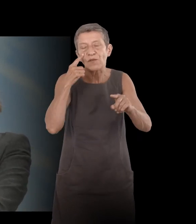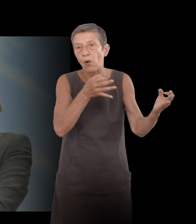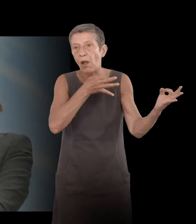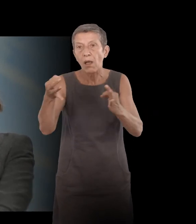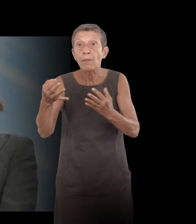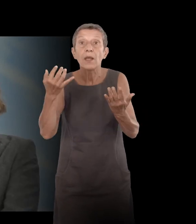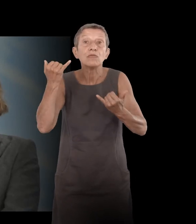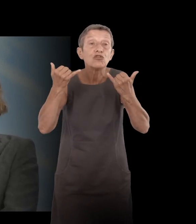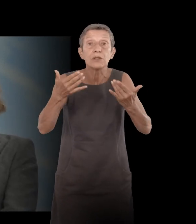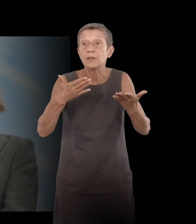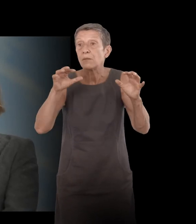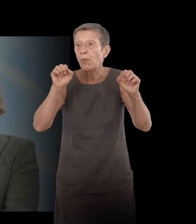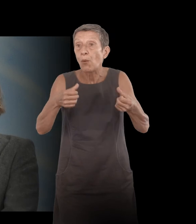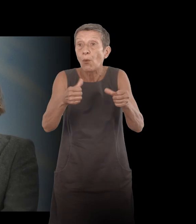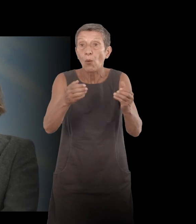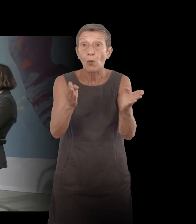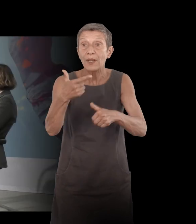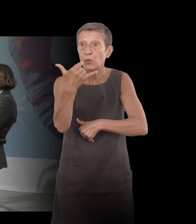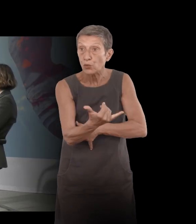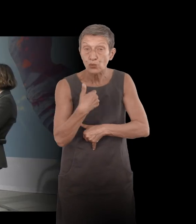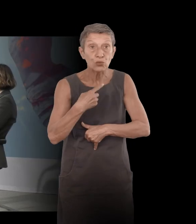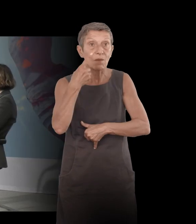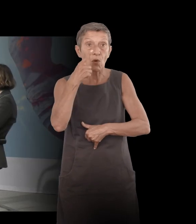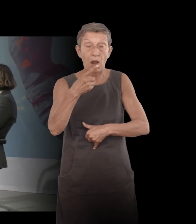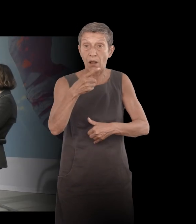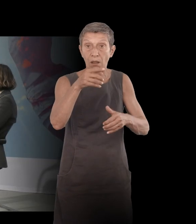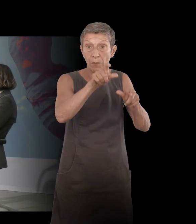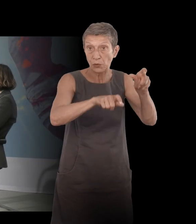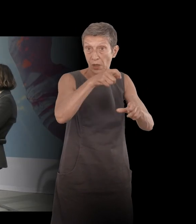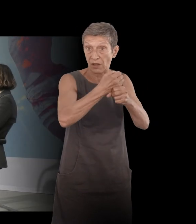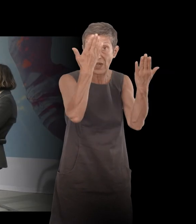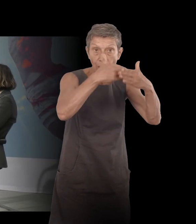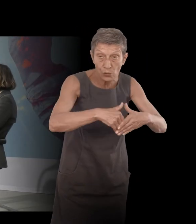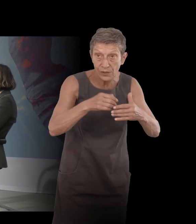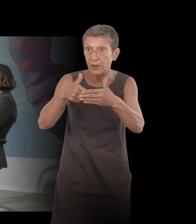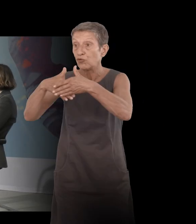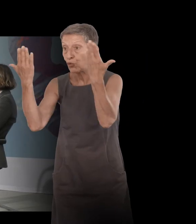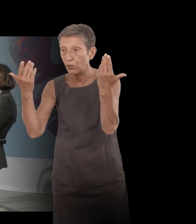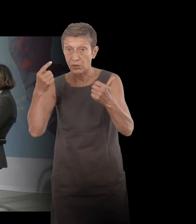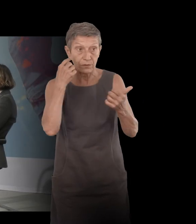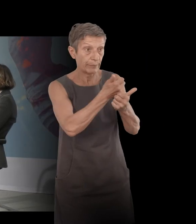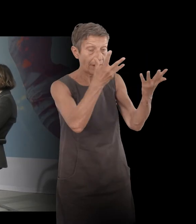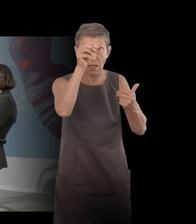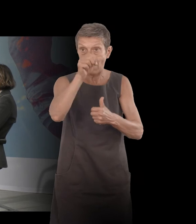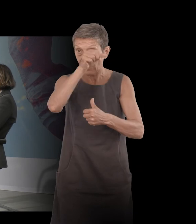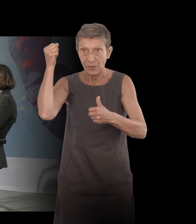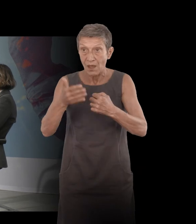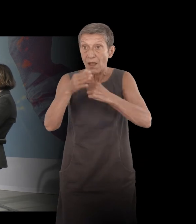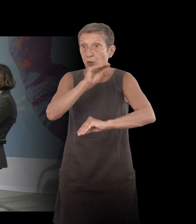de jour, on va voir le service de nuit, le service de jour, donc ça va déjà faire une tripotée d'infirmières, infirmiers, aides-soignantes. Avec le Covid,